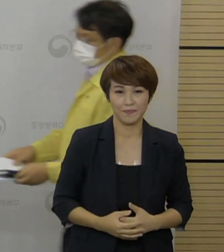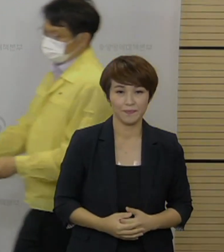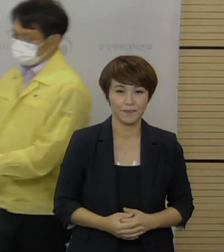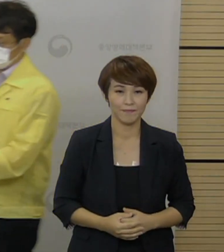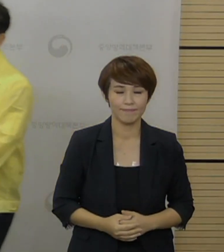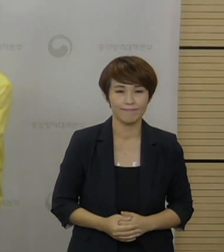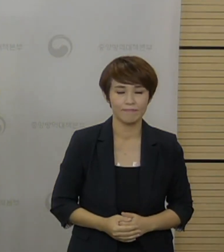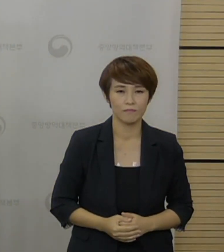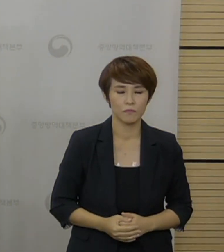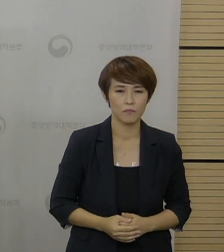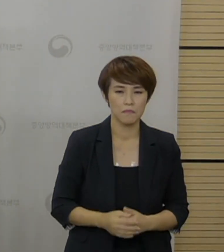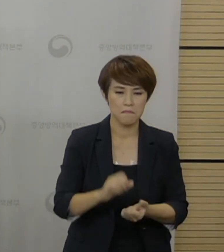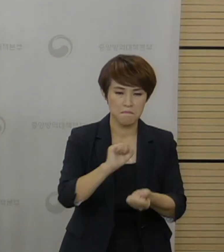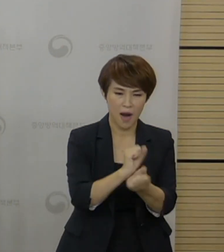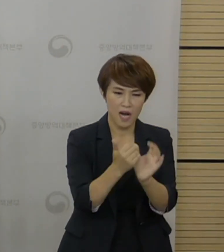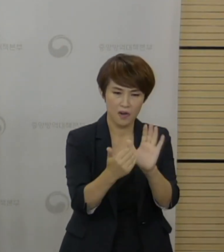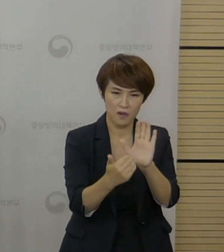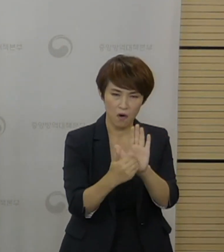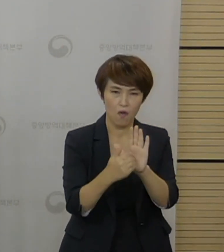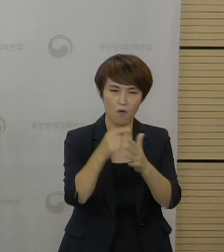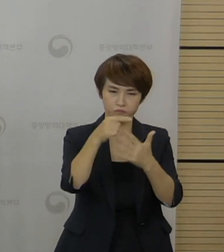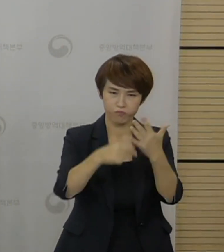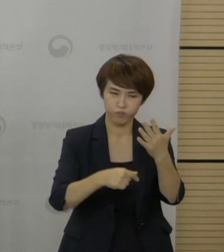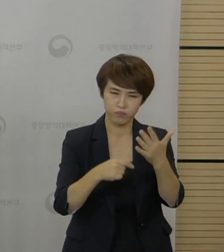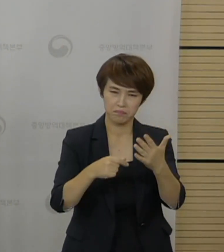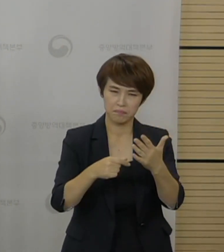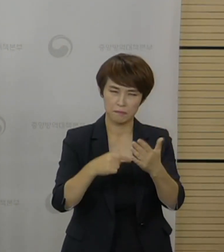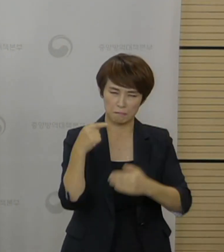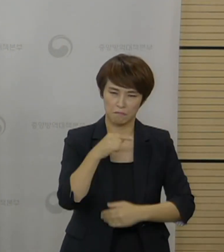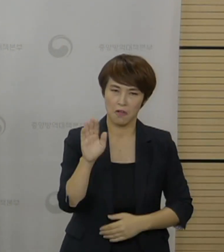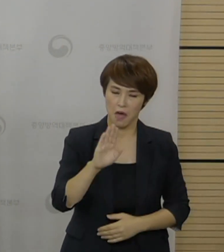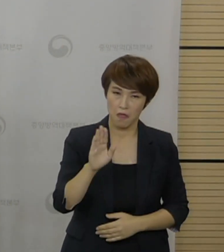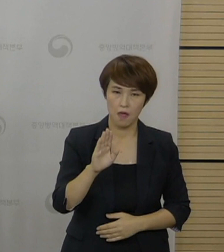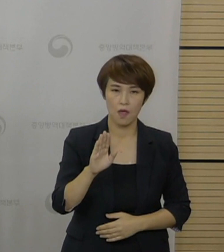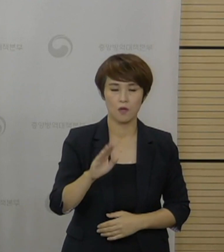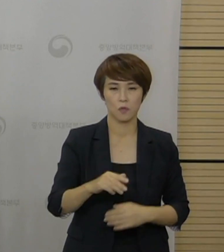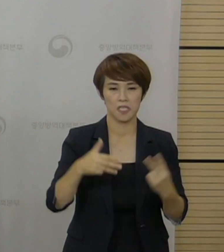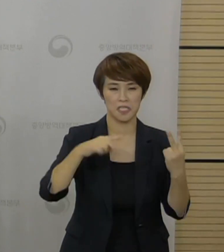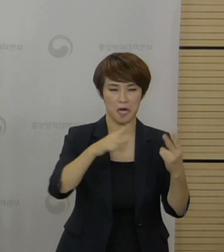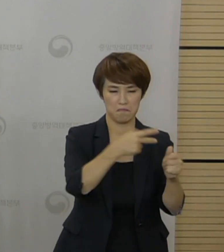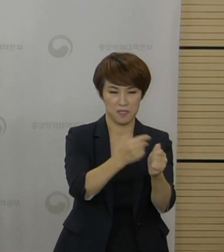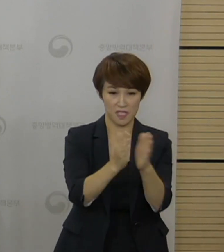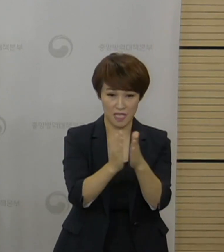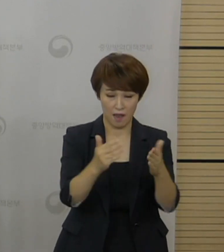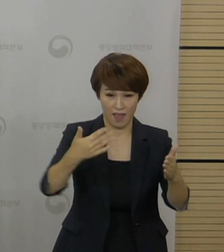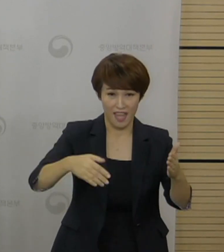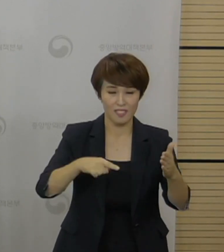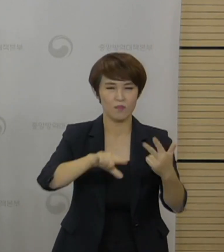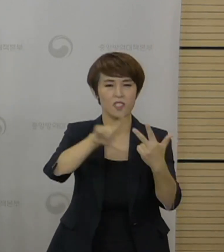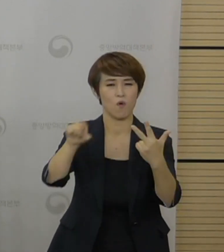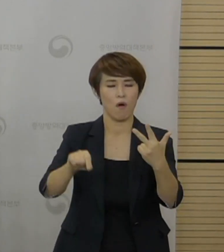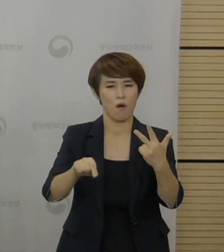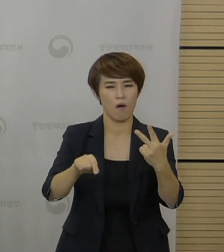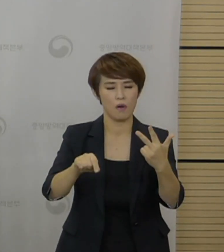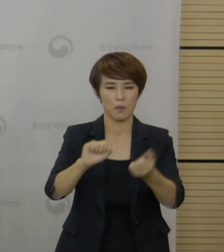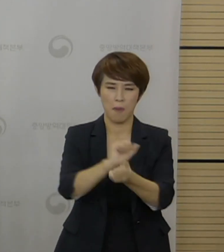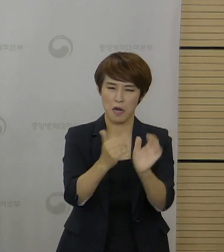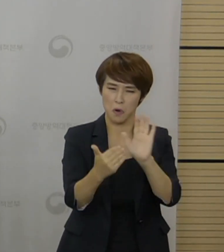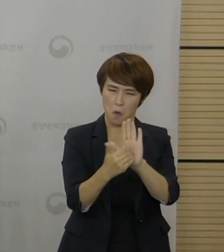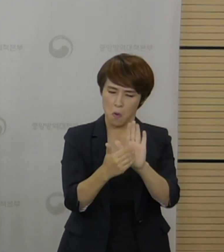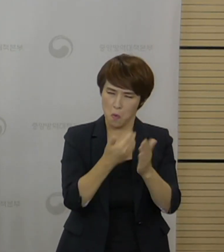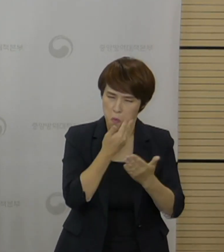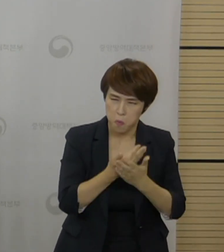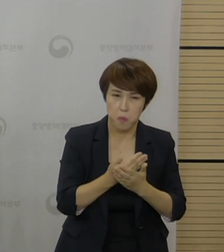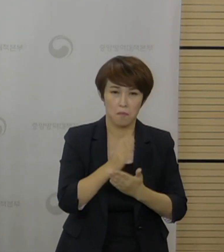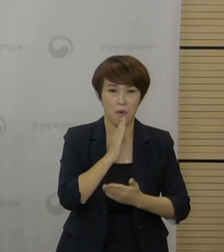방역 수칙이 완화가 되고 또 본격 2차 접종이 시작되기 전인 7월이 방역의 고비다라는 전문가들의